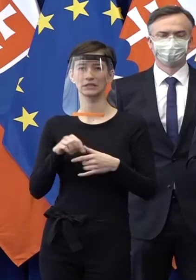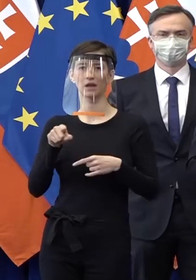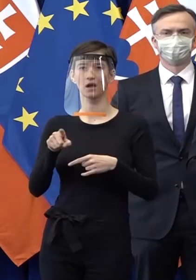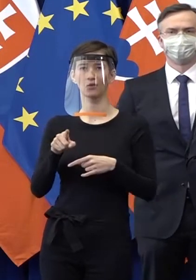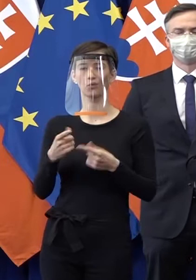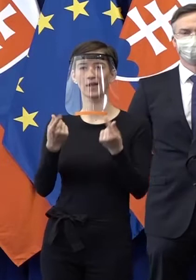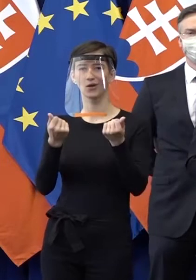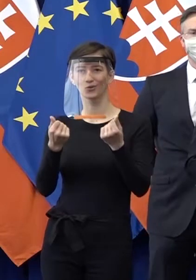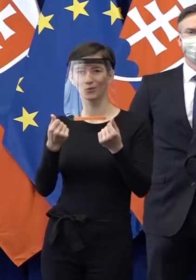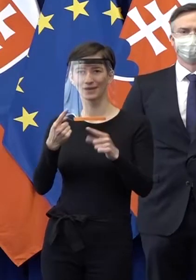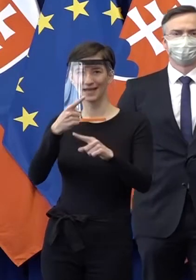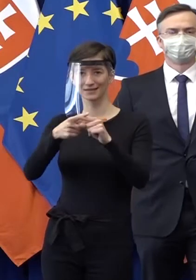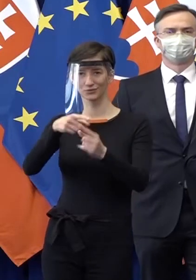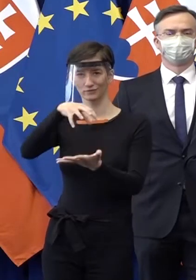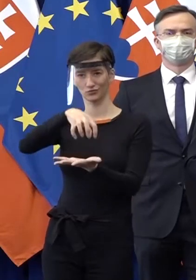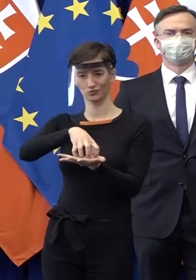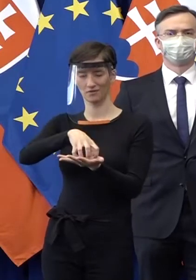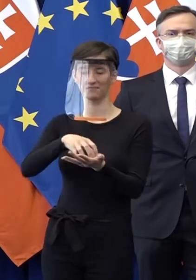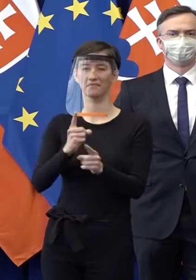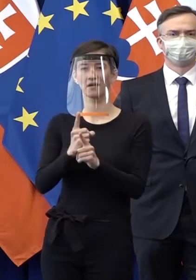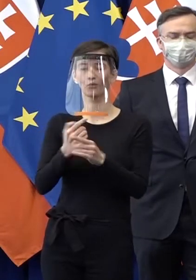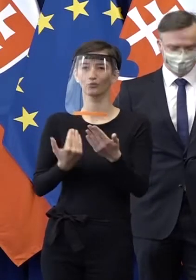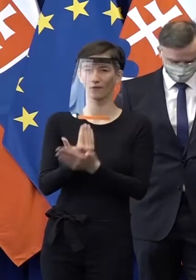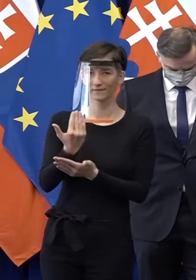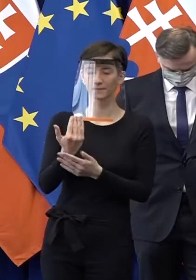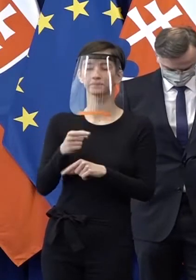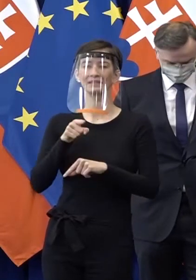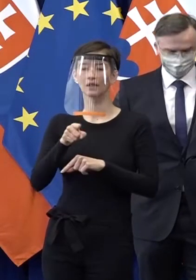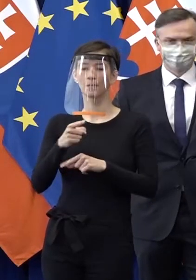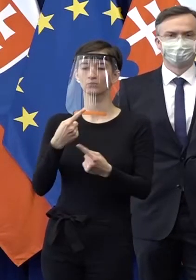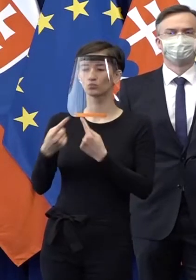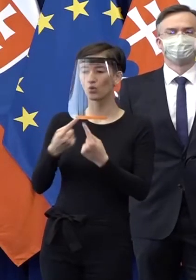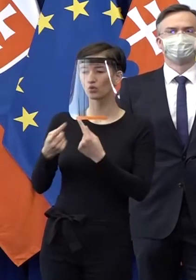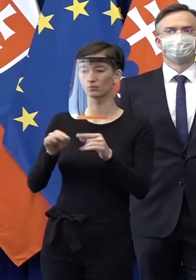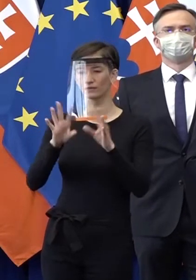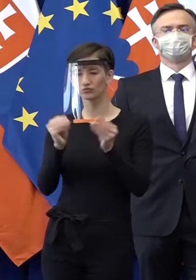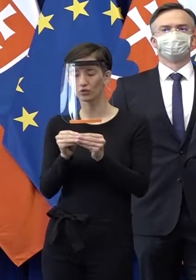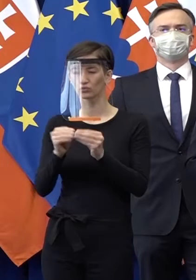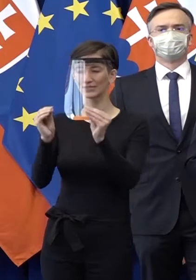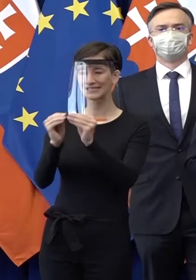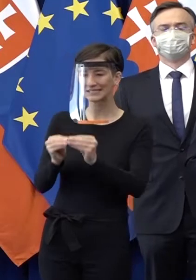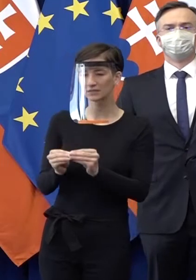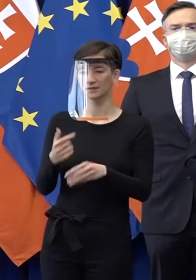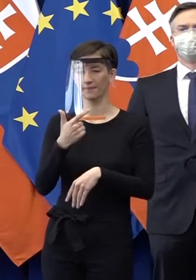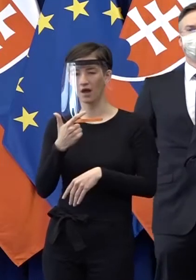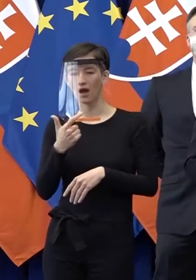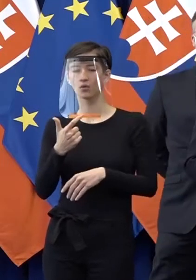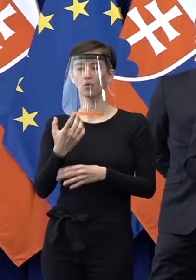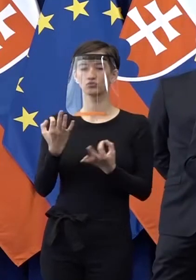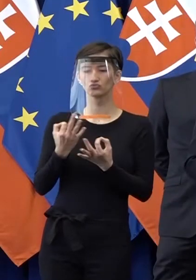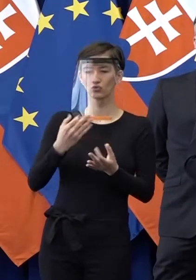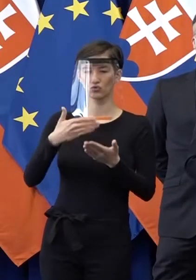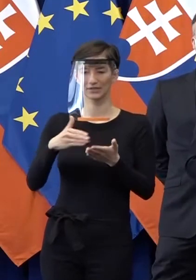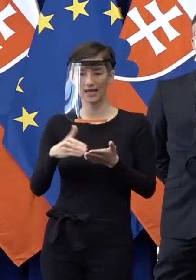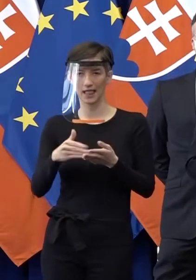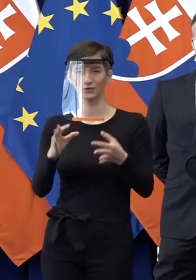štáb, kde si dohodneme mechanizmus práce a kde v rámci tohto štábu budeme